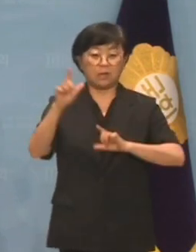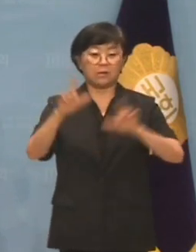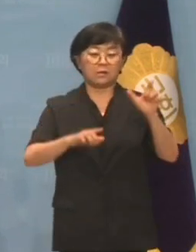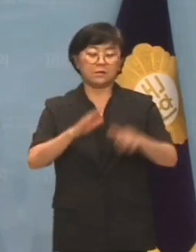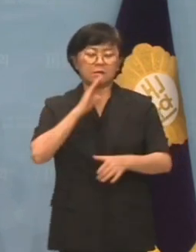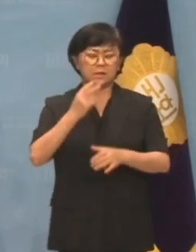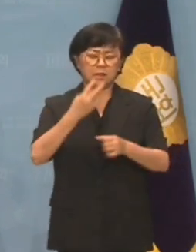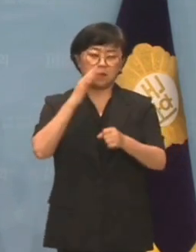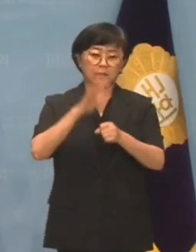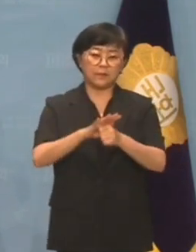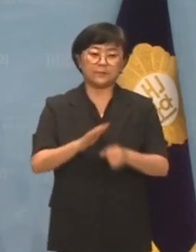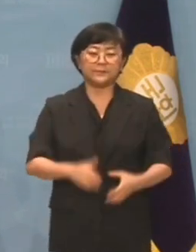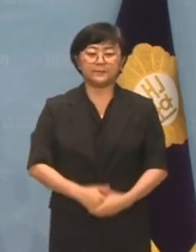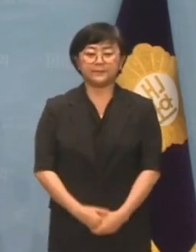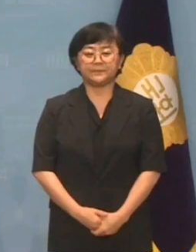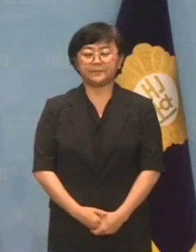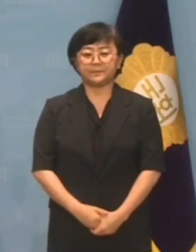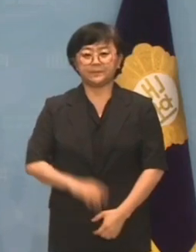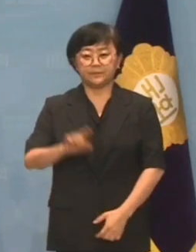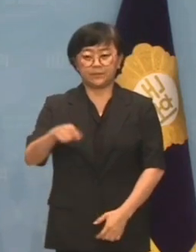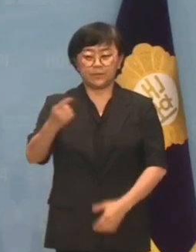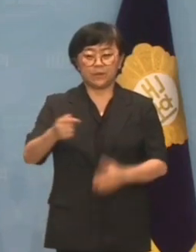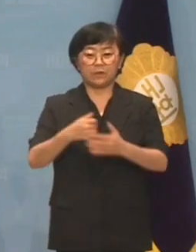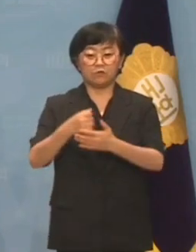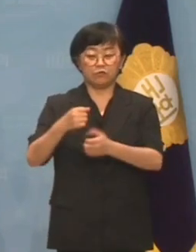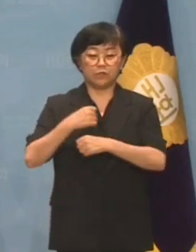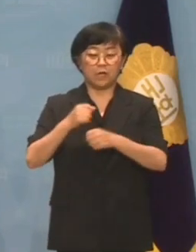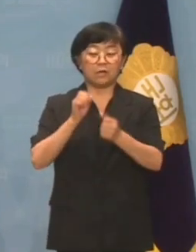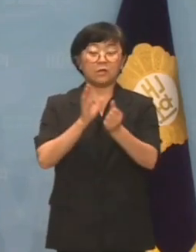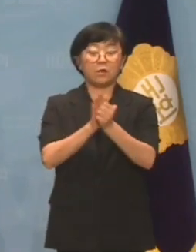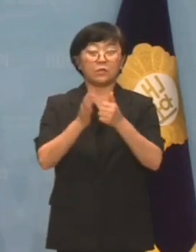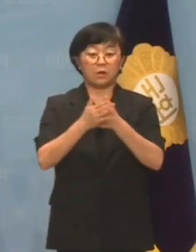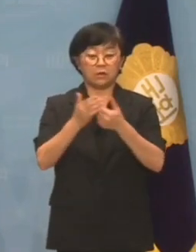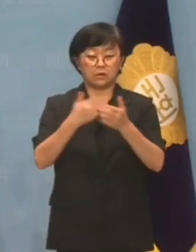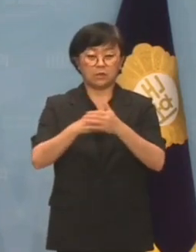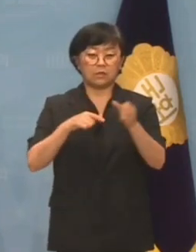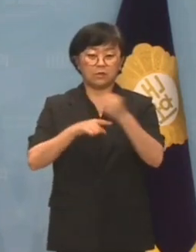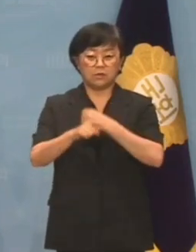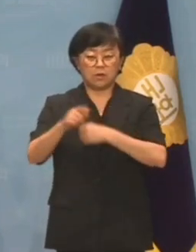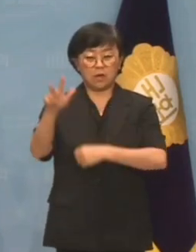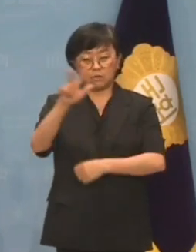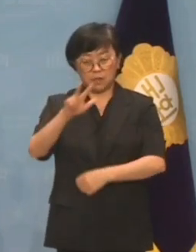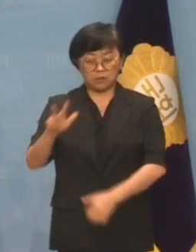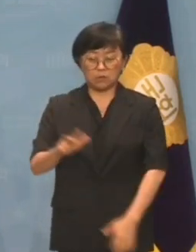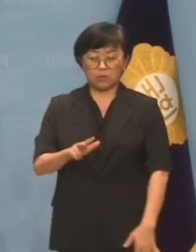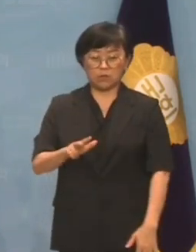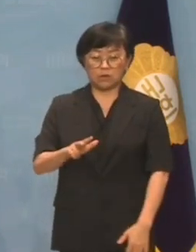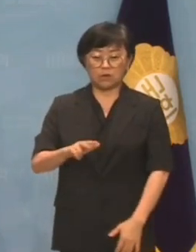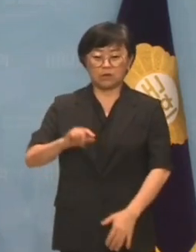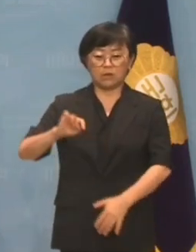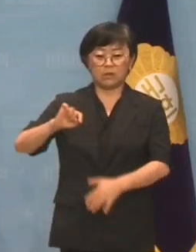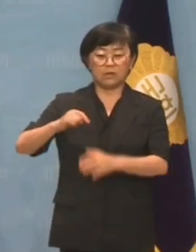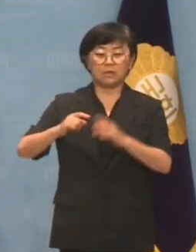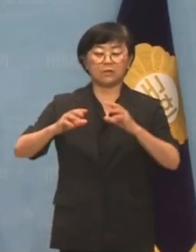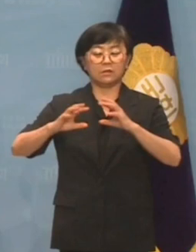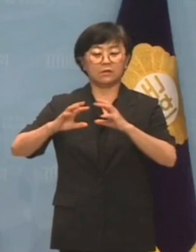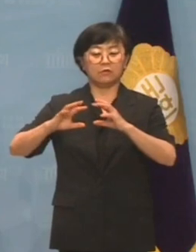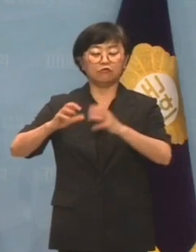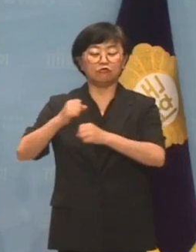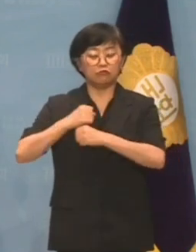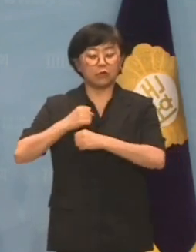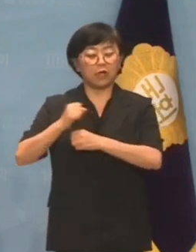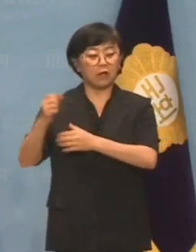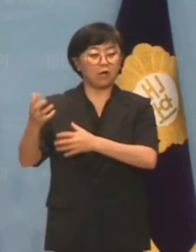행태가 참담합니다. 다음은 군사협력을 명분삼아 한반도에 자위대 진입까지